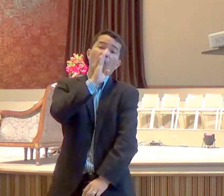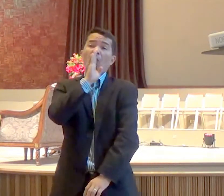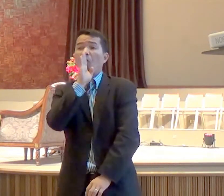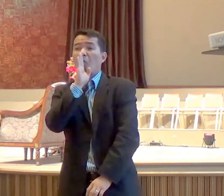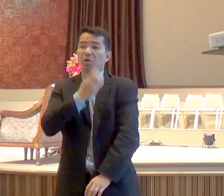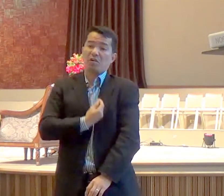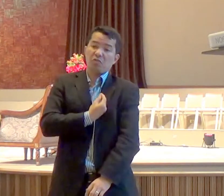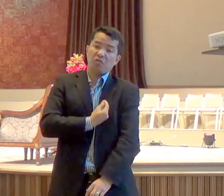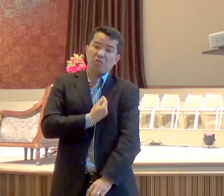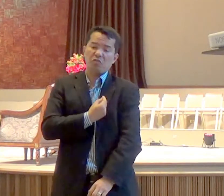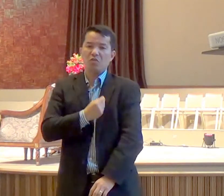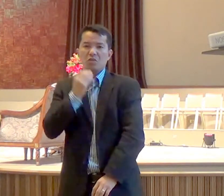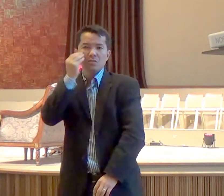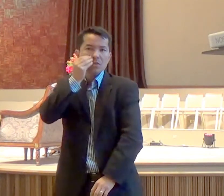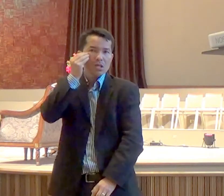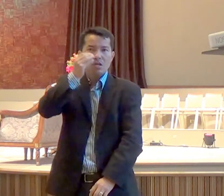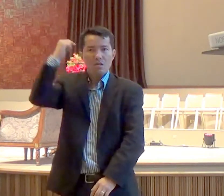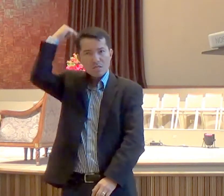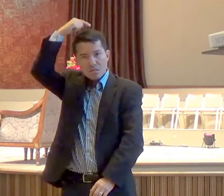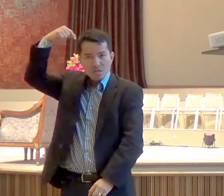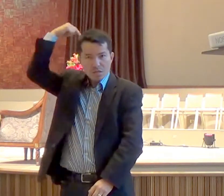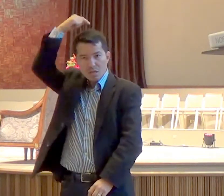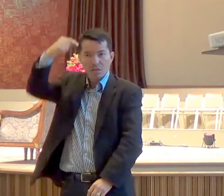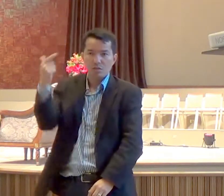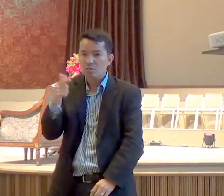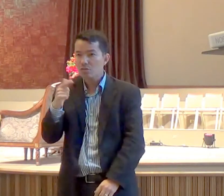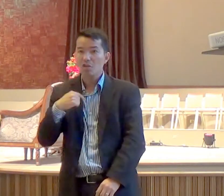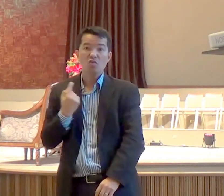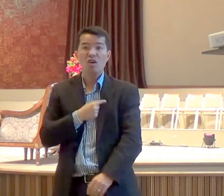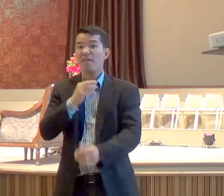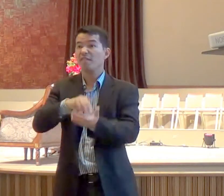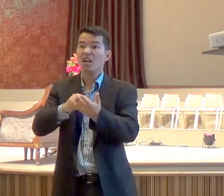santidade, porque não expressa nessa terra, a vontade de Deus,